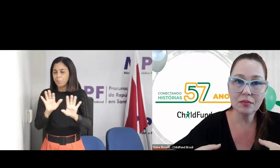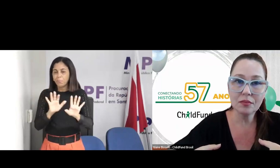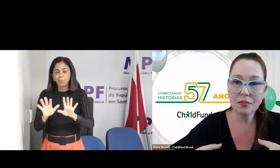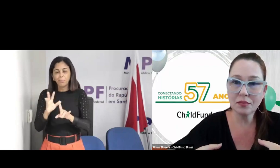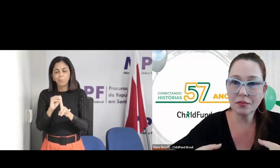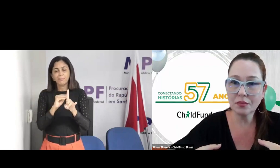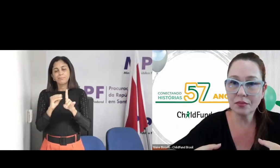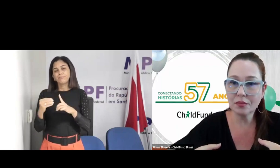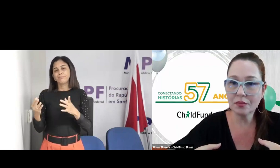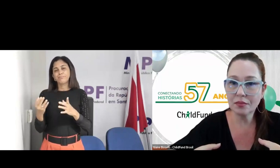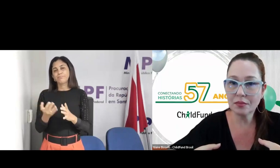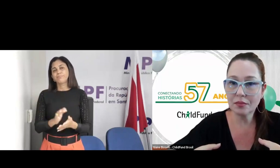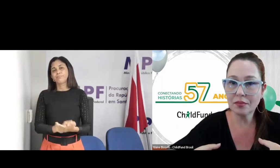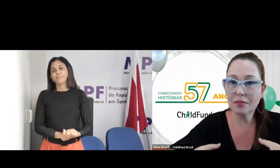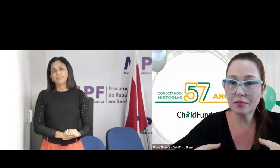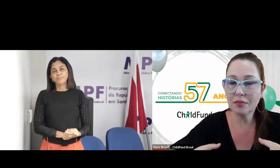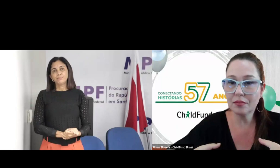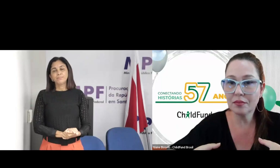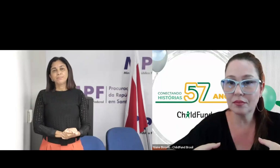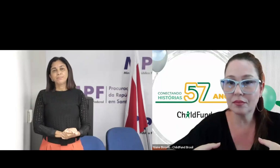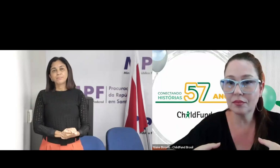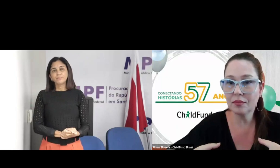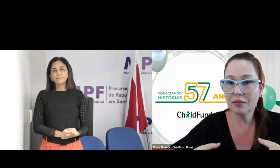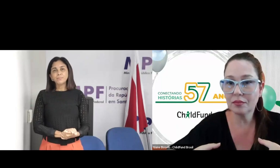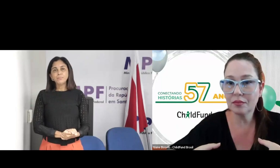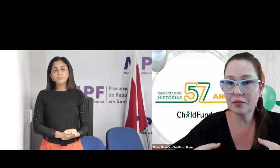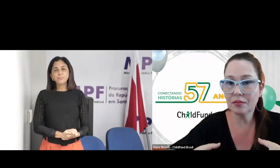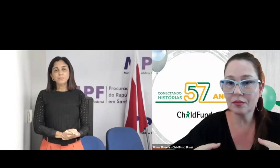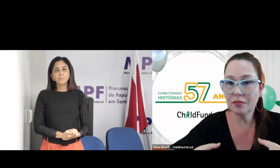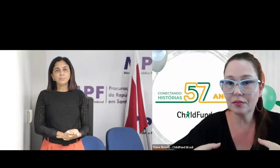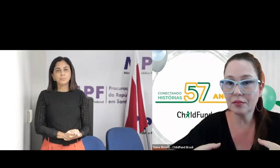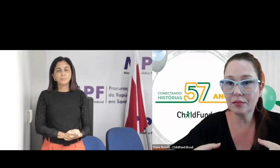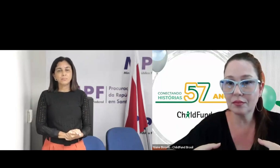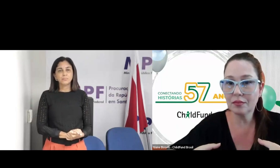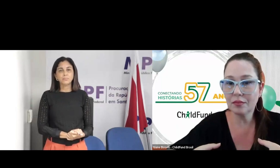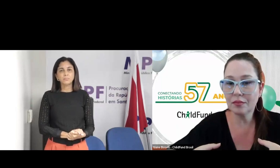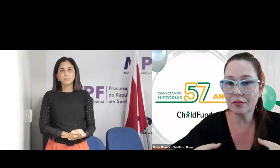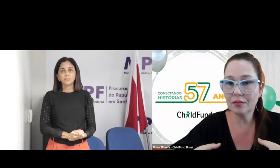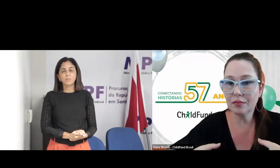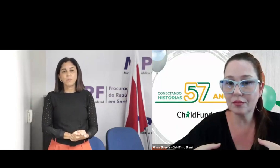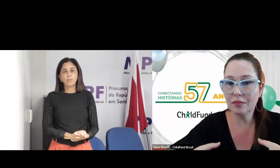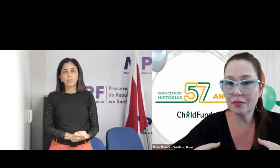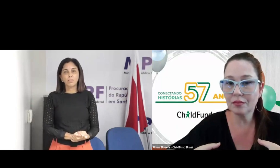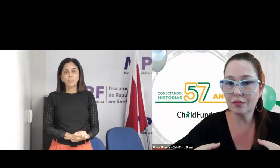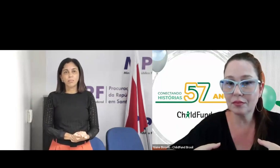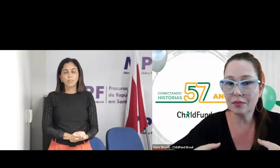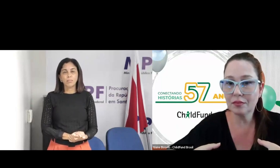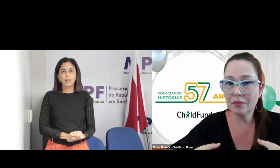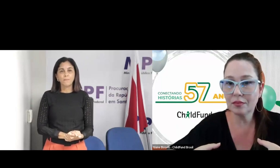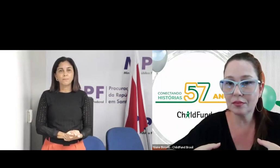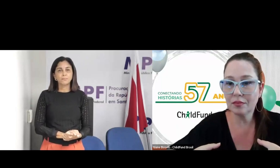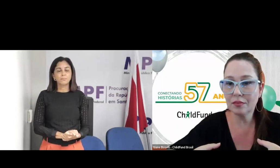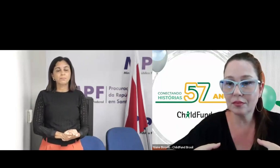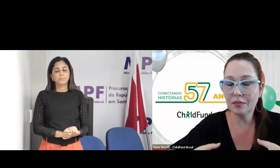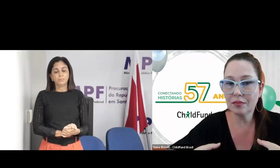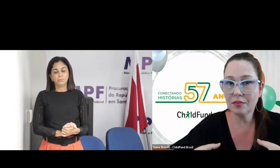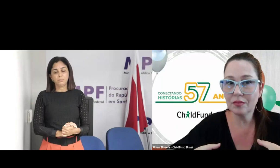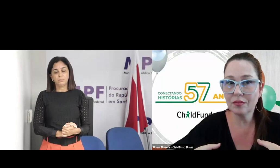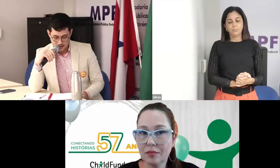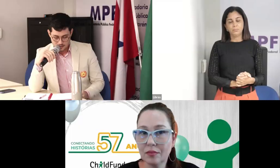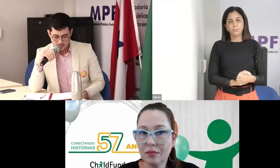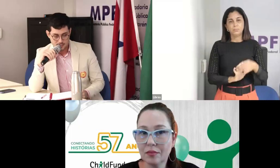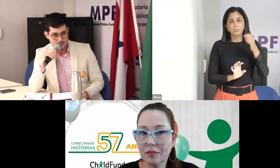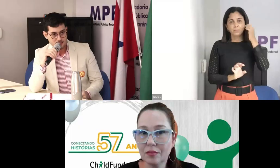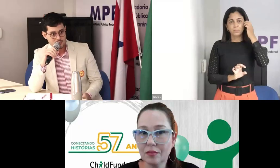Verdade, importante essa colocação, Jane. Um outro questionamento, Jane, quais sinais